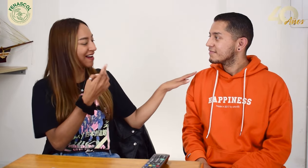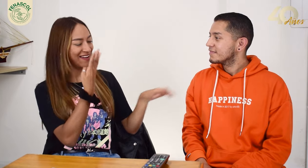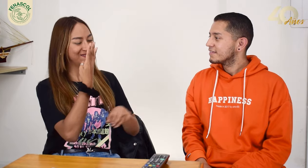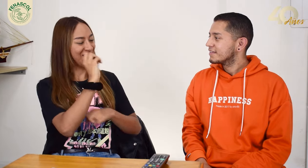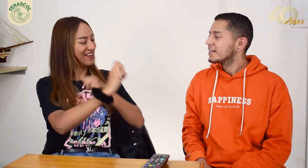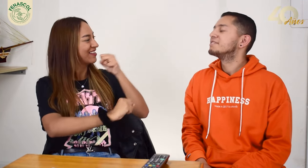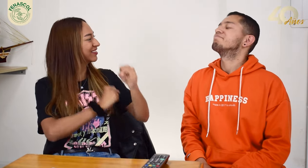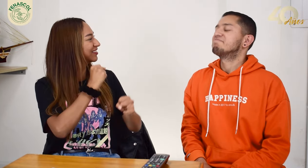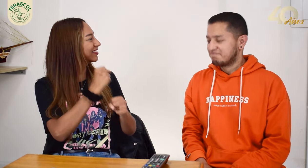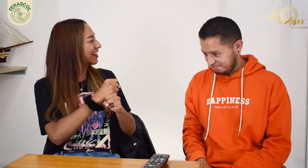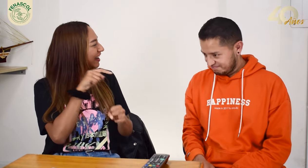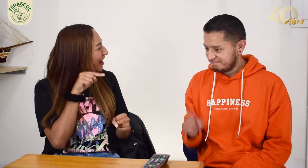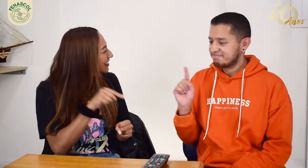¡Cuarenta años!